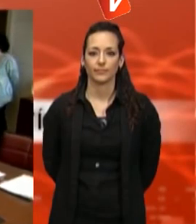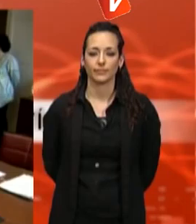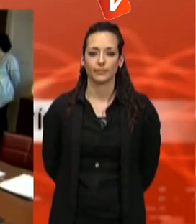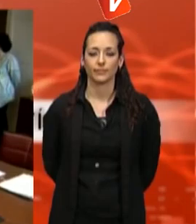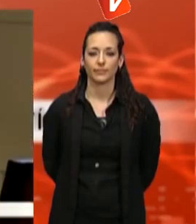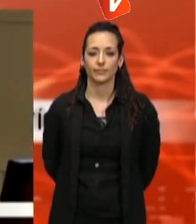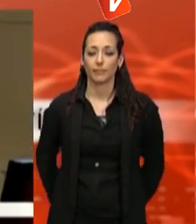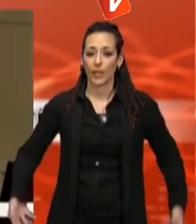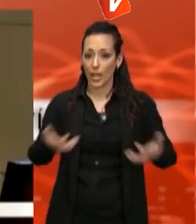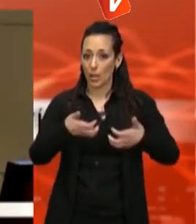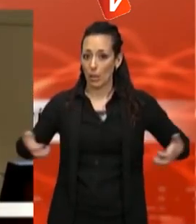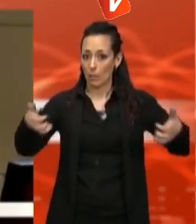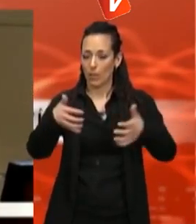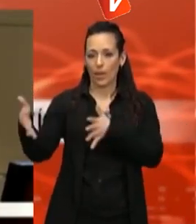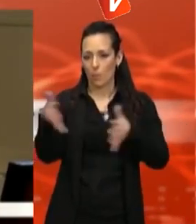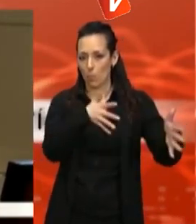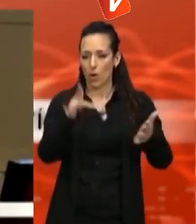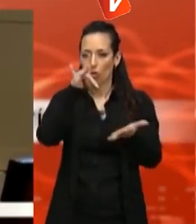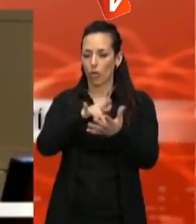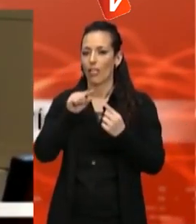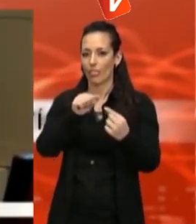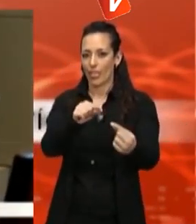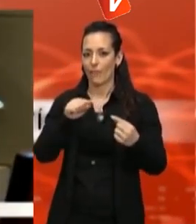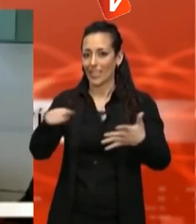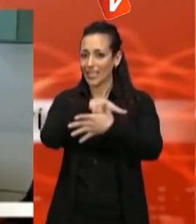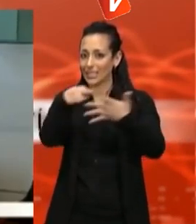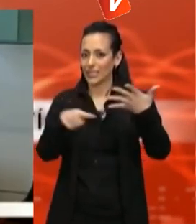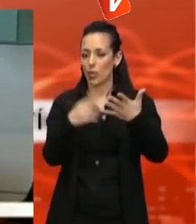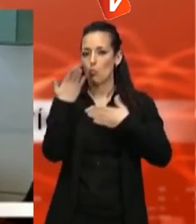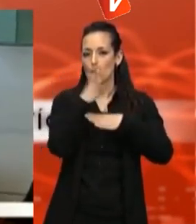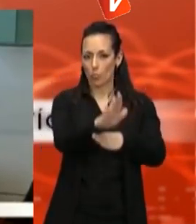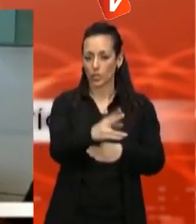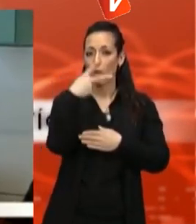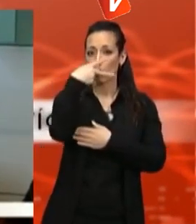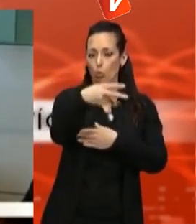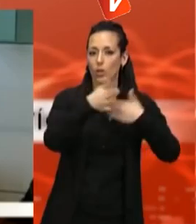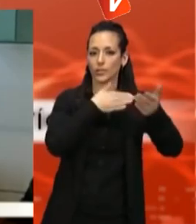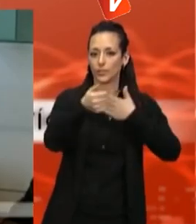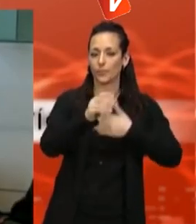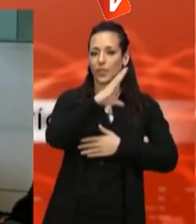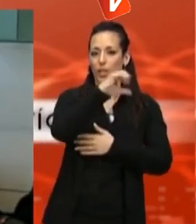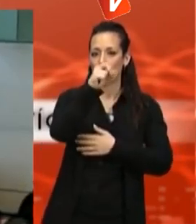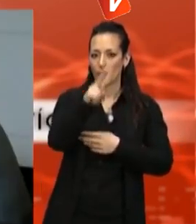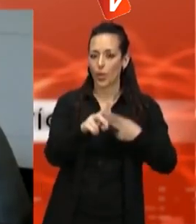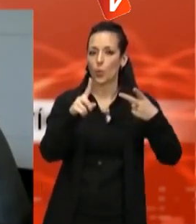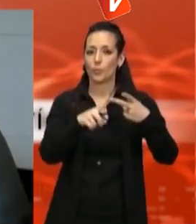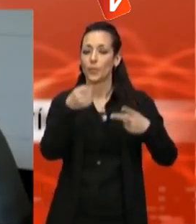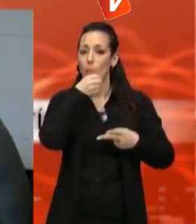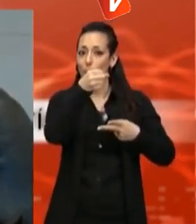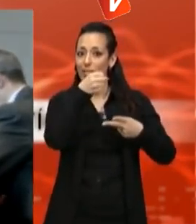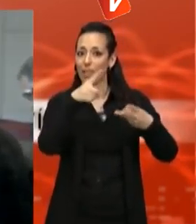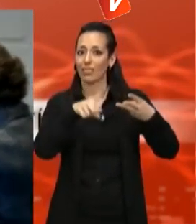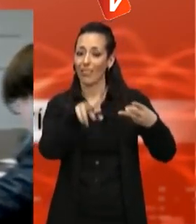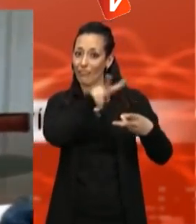El ple del mes de març debatrà 5 propostes de resolució. Dues són de Convergència i Unió. El PP, el PSC i Iniciativa en presentaran una cadascú.